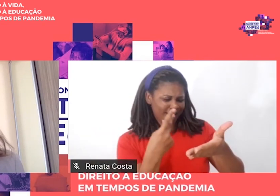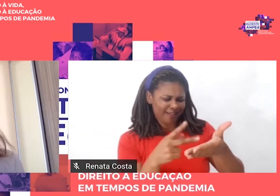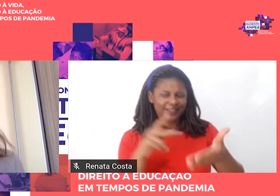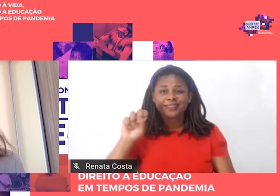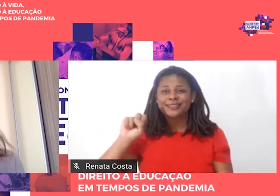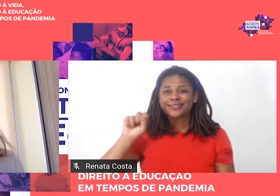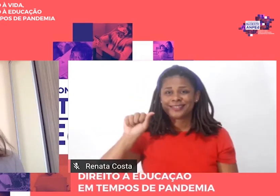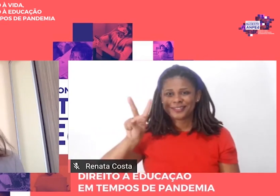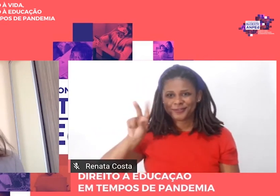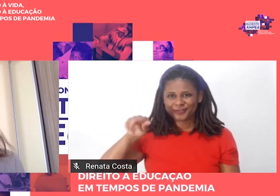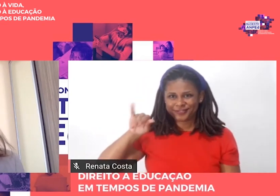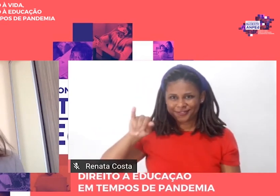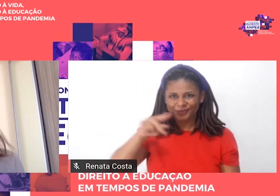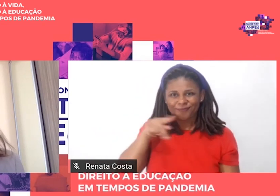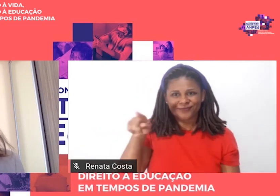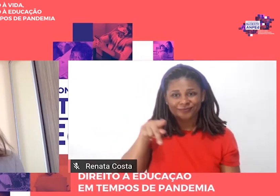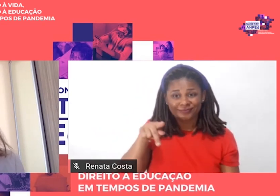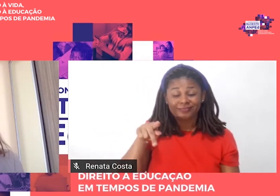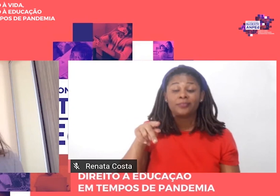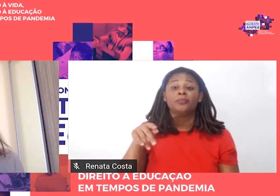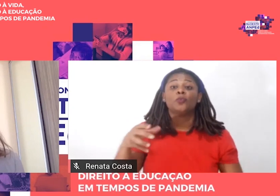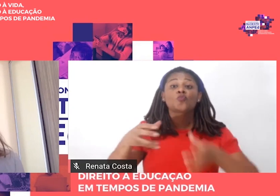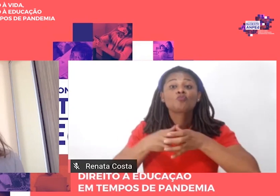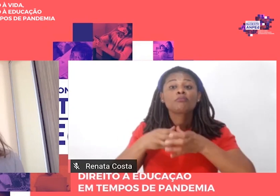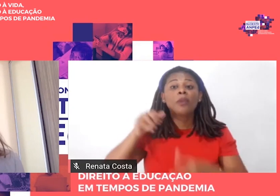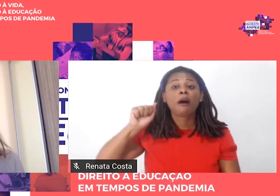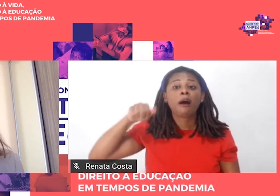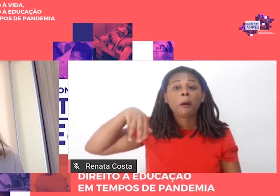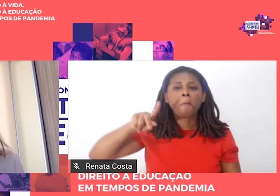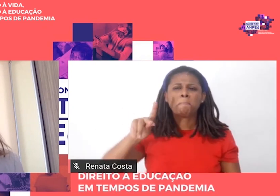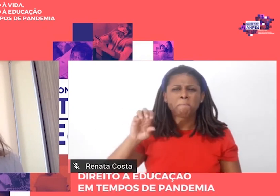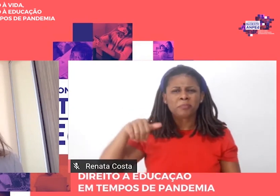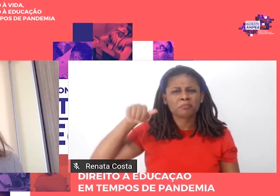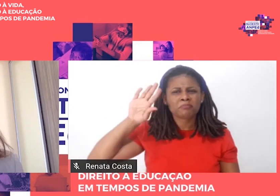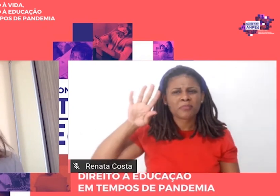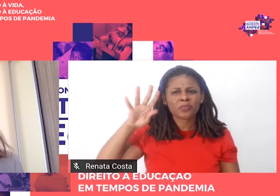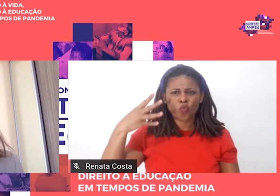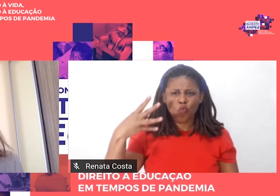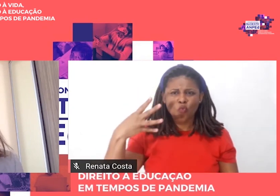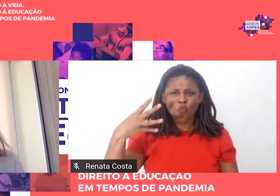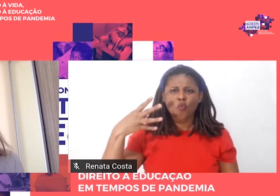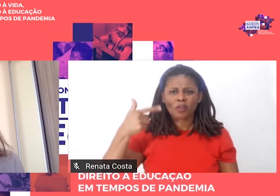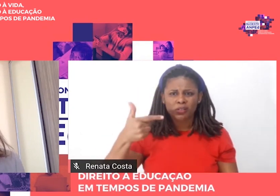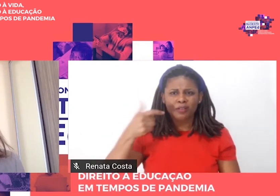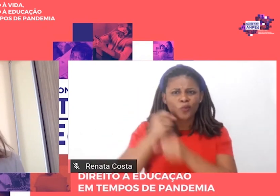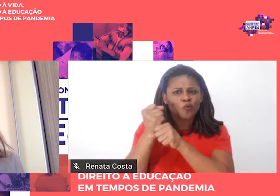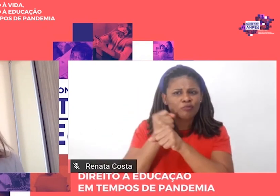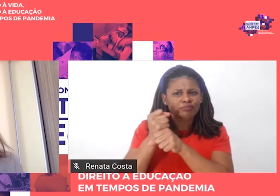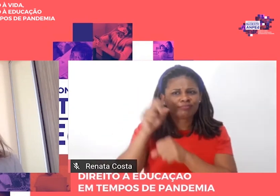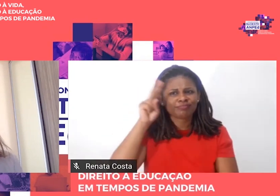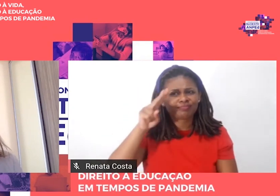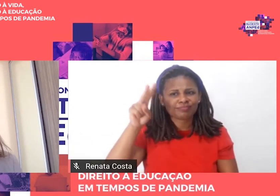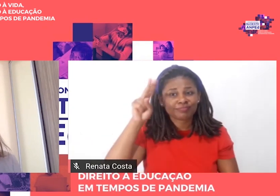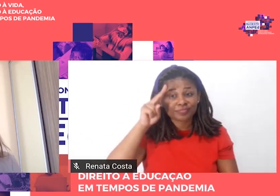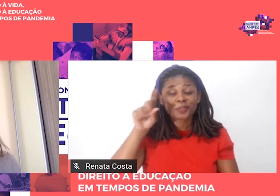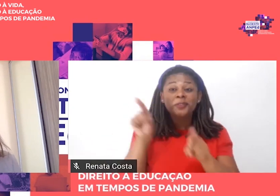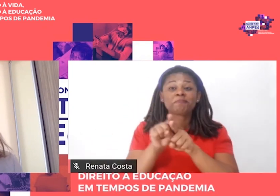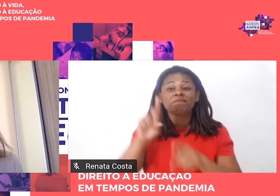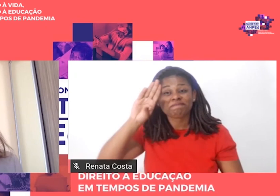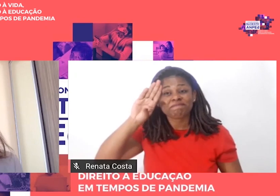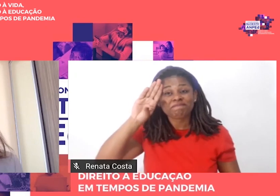feito ao longo dos seus últimos 42 anos de história mas principalmente nos últimos tempos